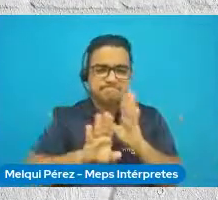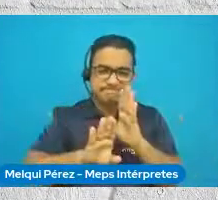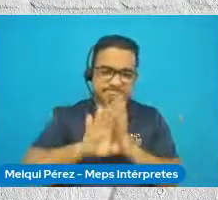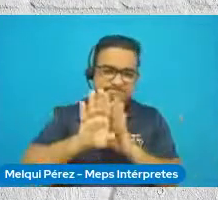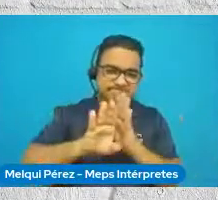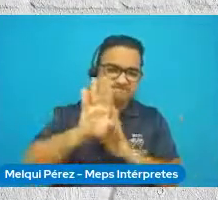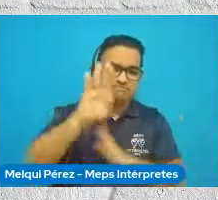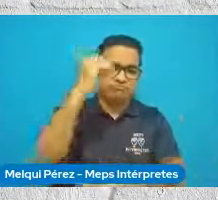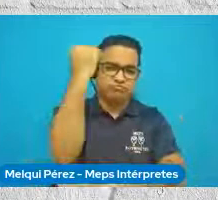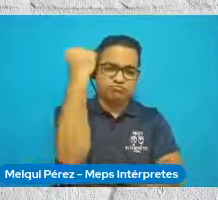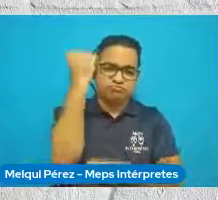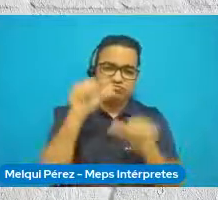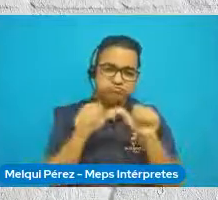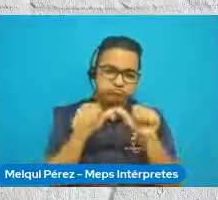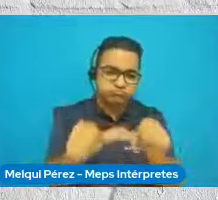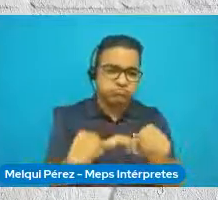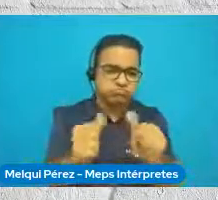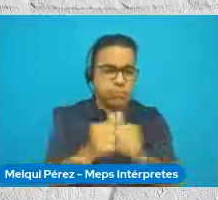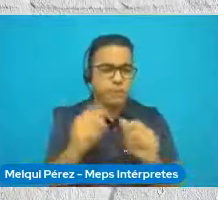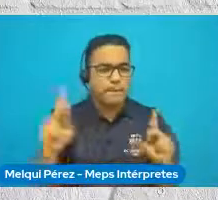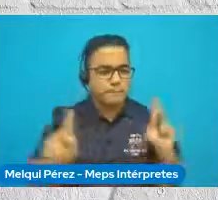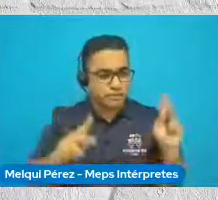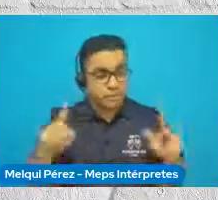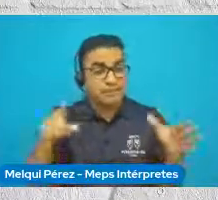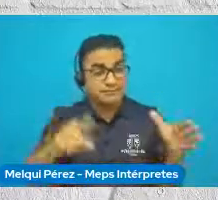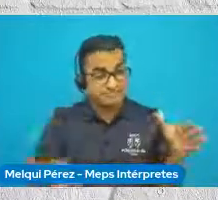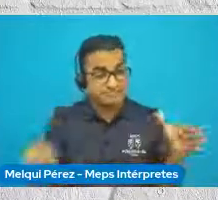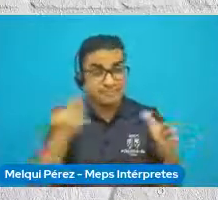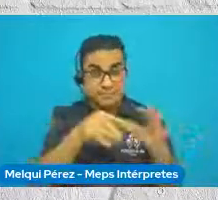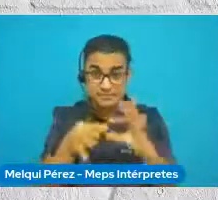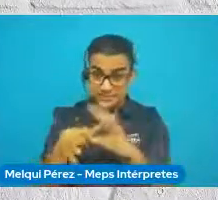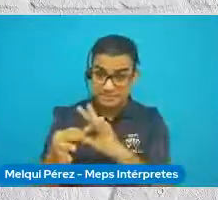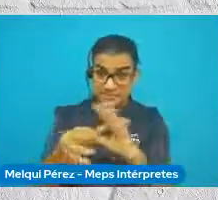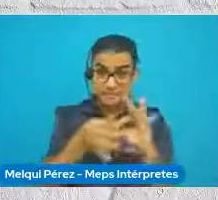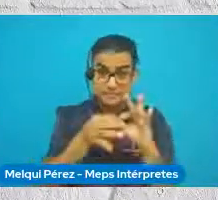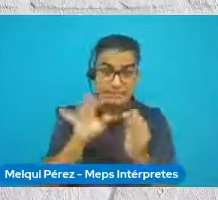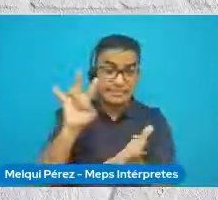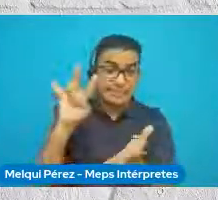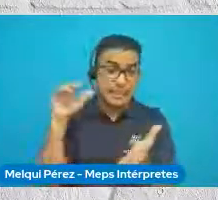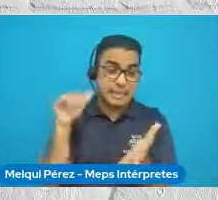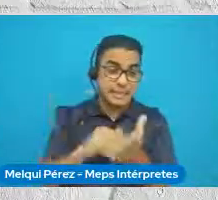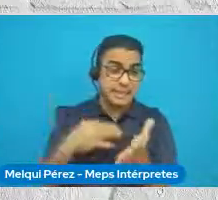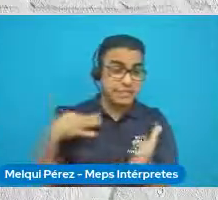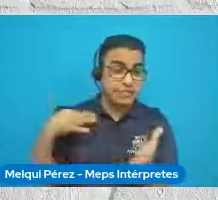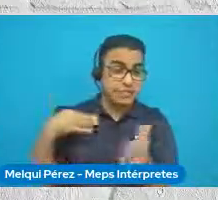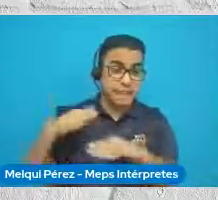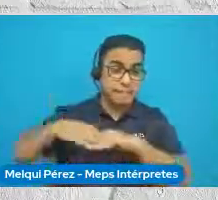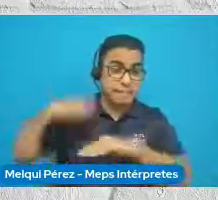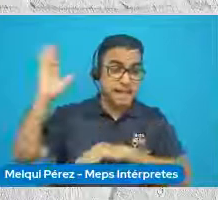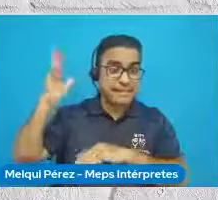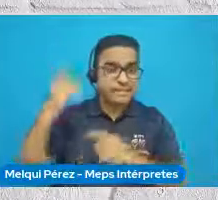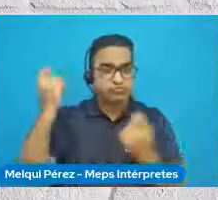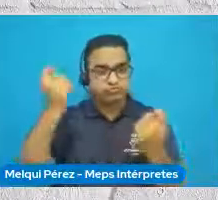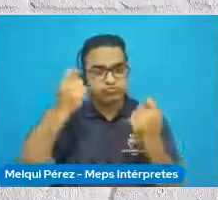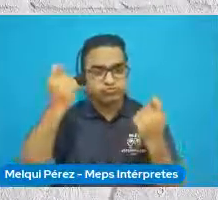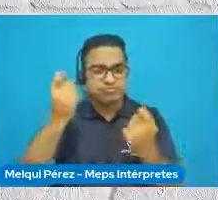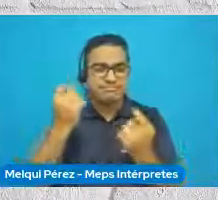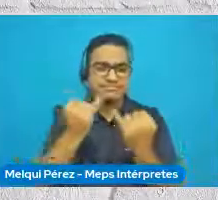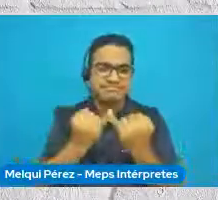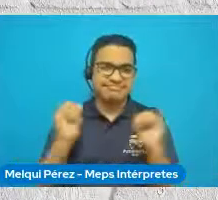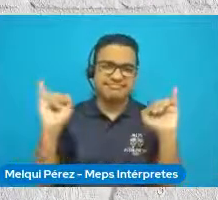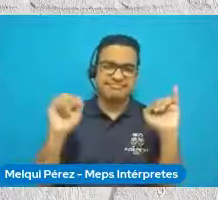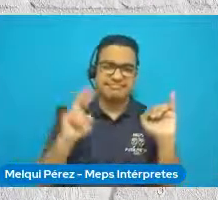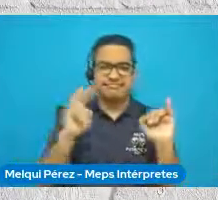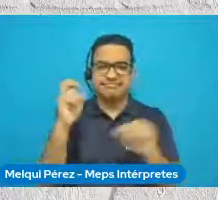sostenible de personas por personas. La unión de más de 7.000 voluntarios del Bicentenario ha permitido